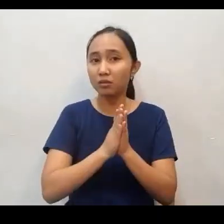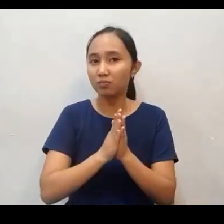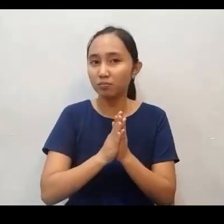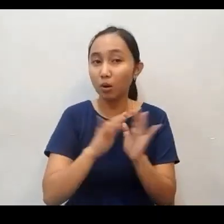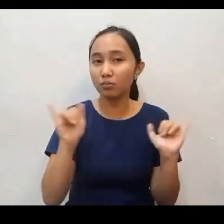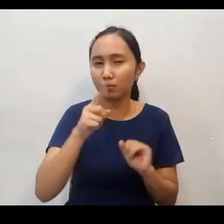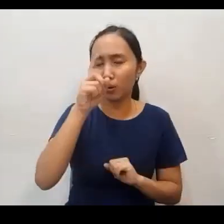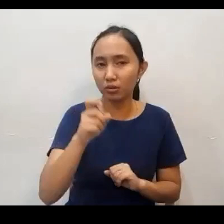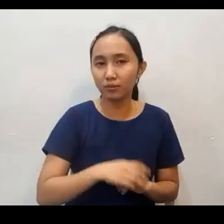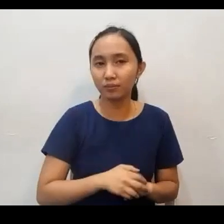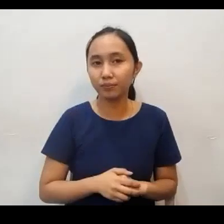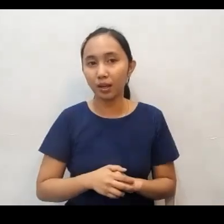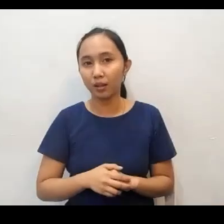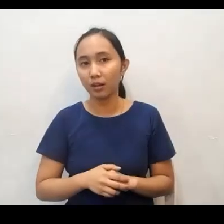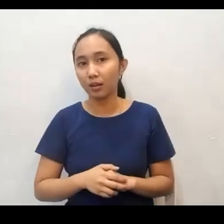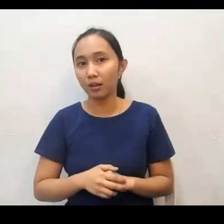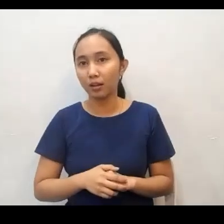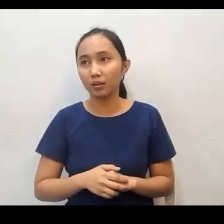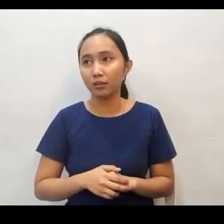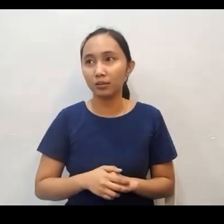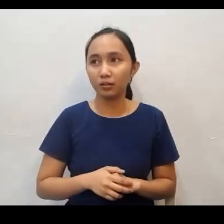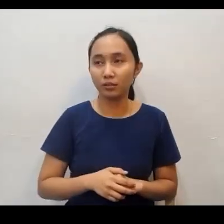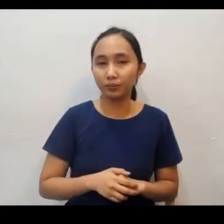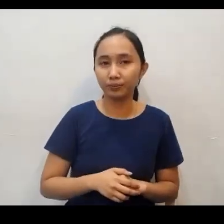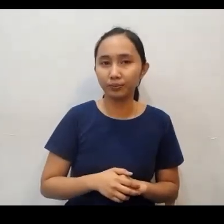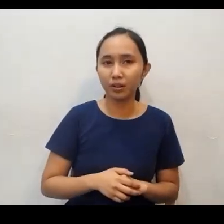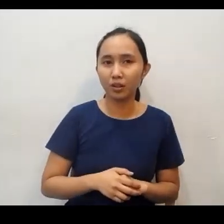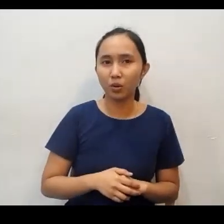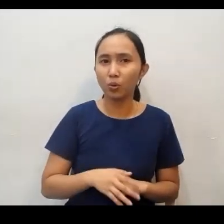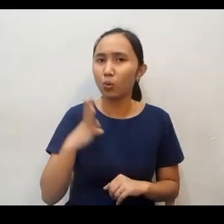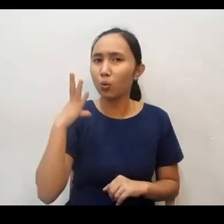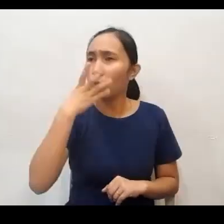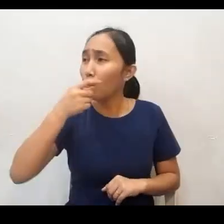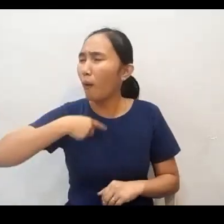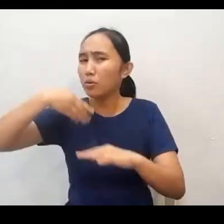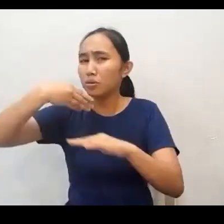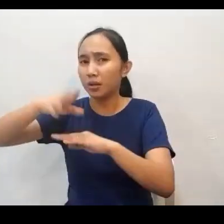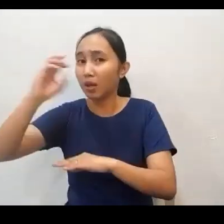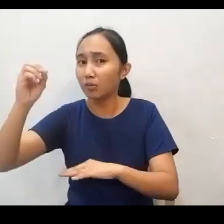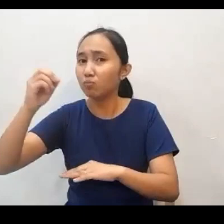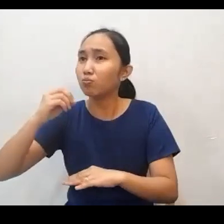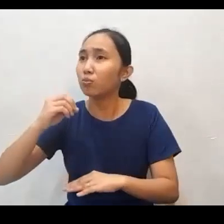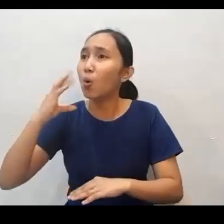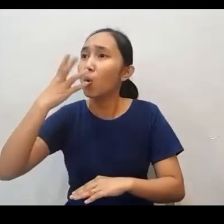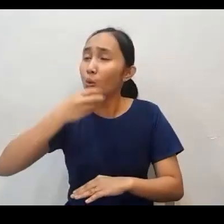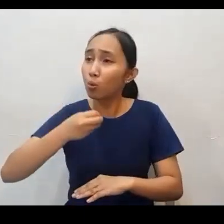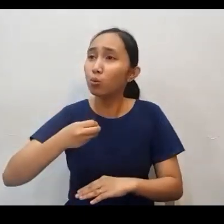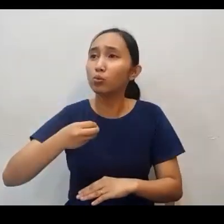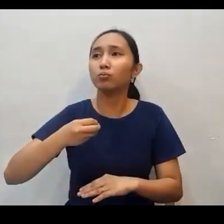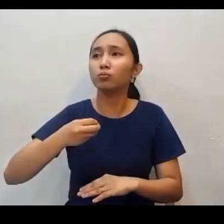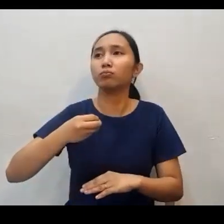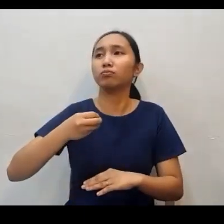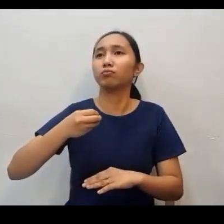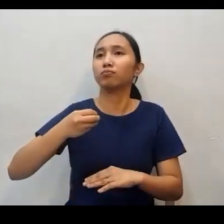katanungan. whom shall I send and who will go first? Sinong isusuguin ko at sinong hahayo para sa atin. In your family,